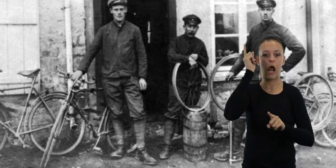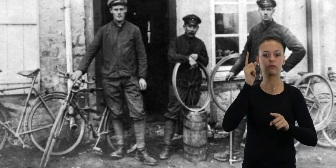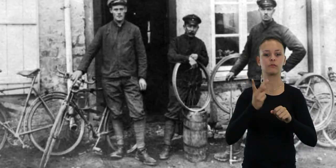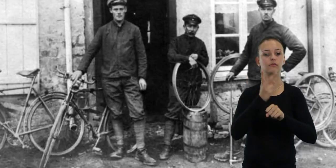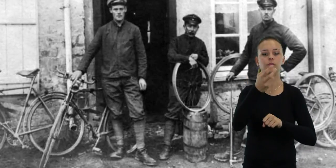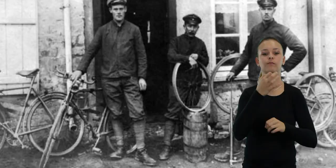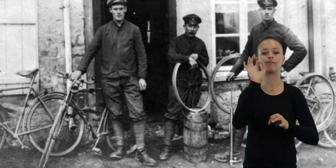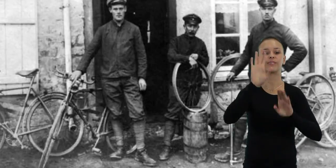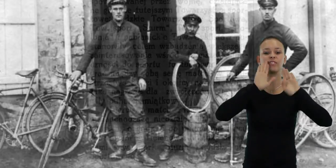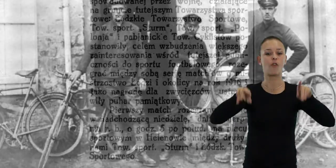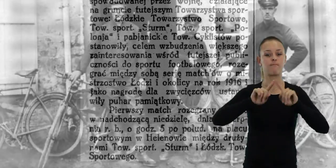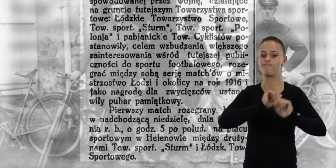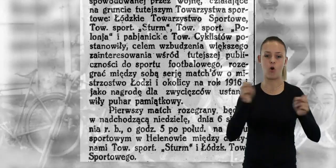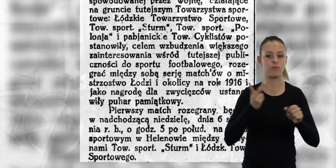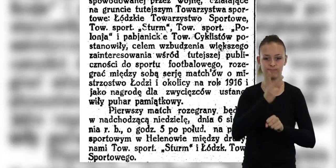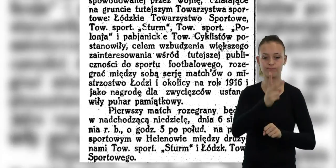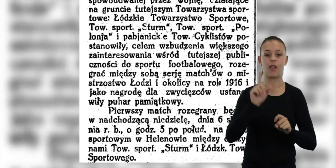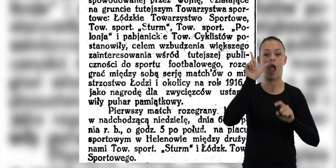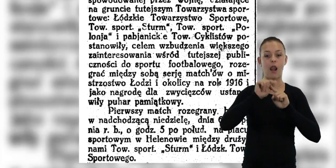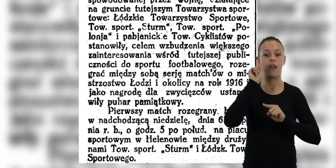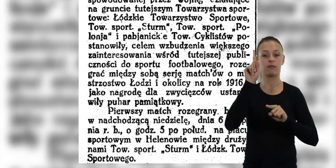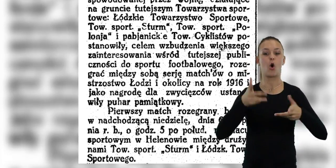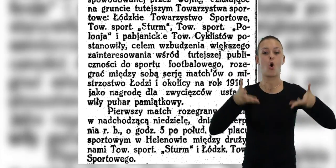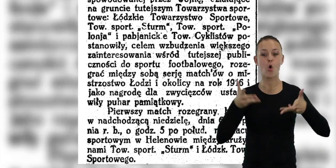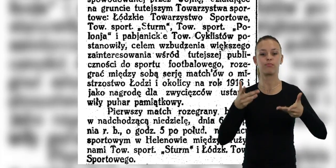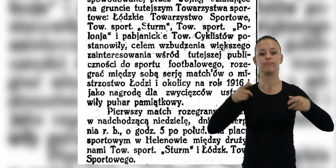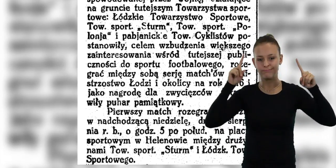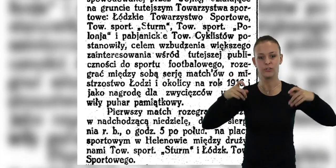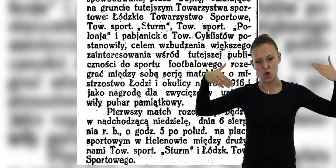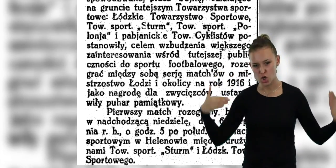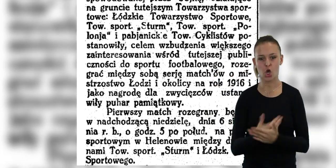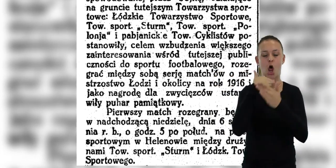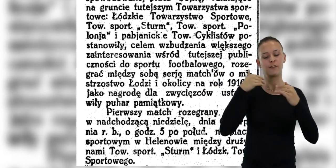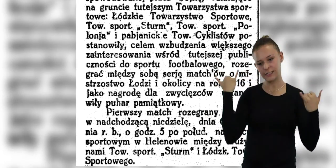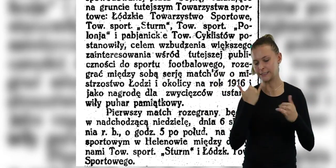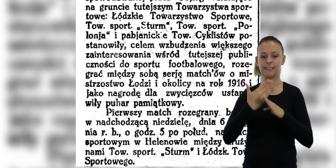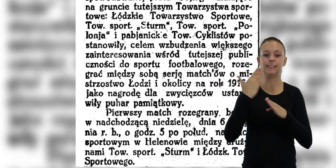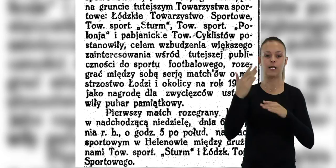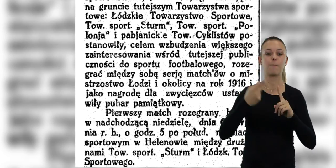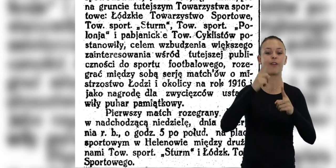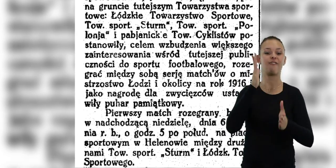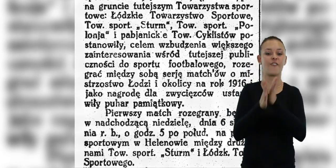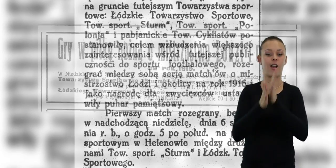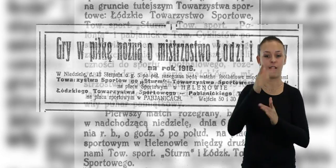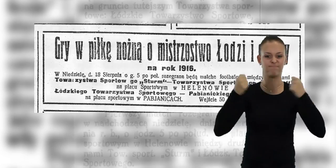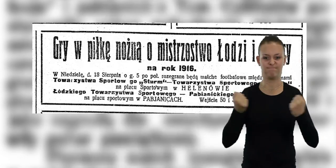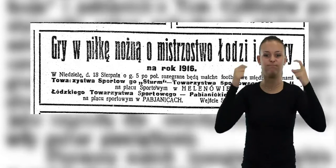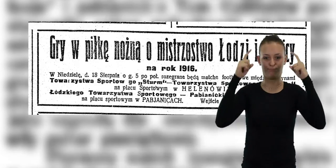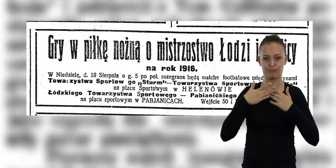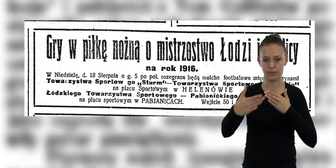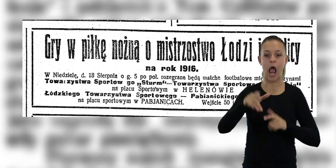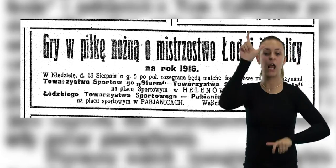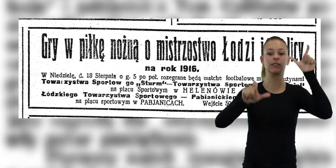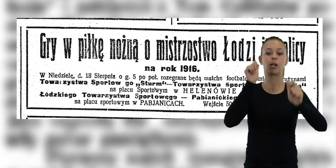specjalnego pozwolenia. Z czasem jednak część klubów wznowiła swoją przedwojenną aktywność. Sportowcy podjęli więc